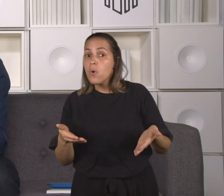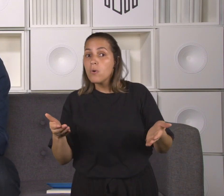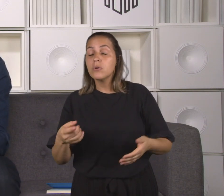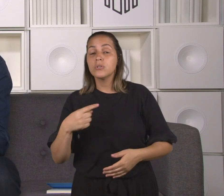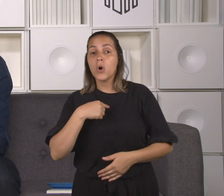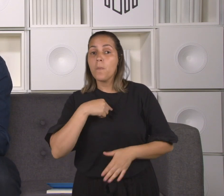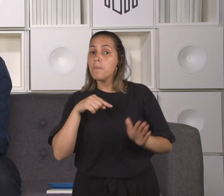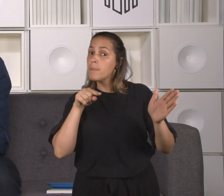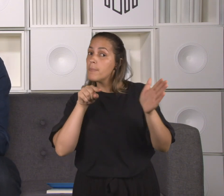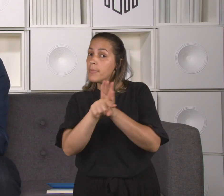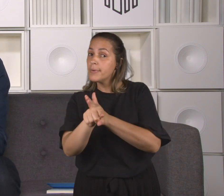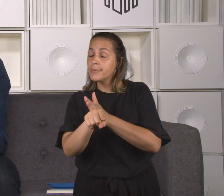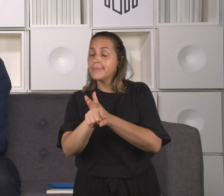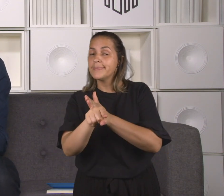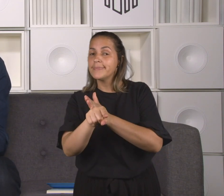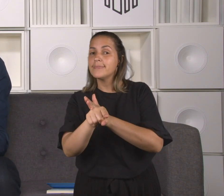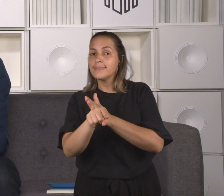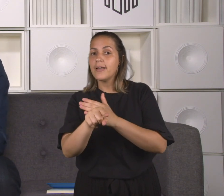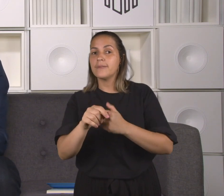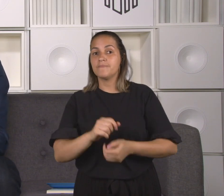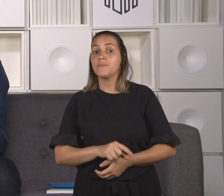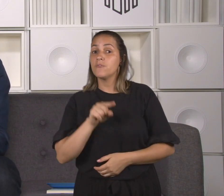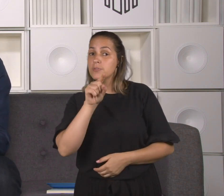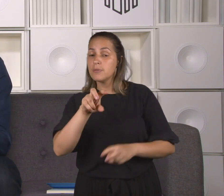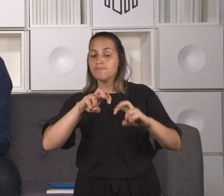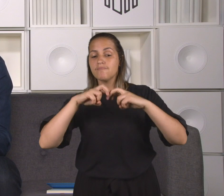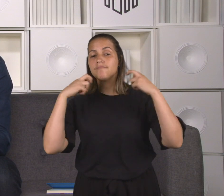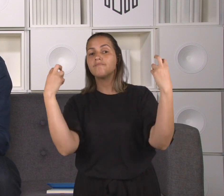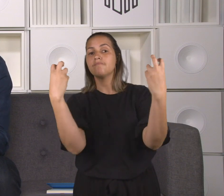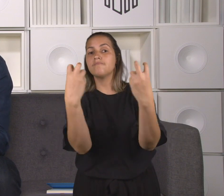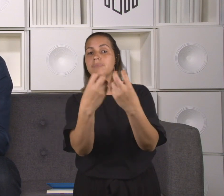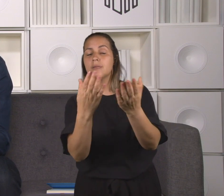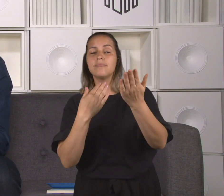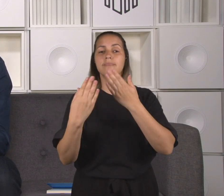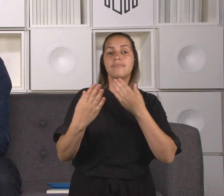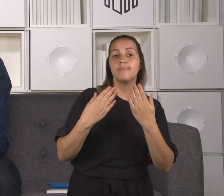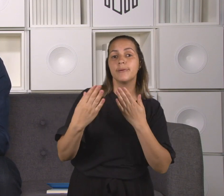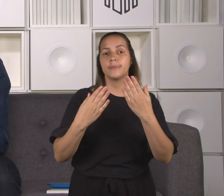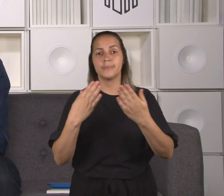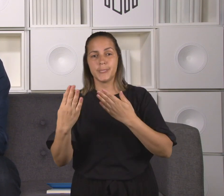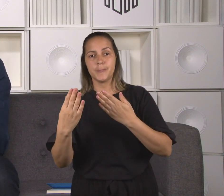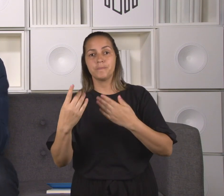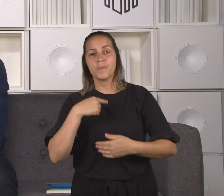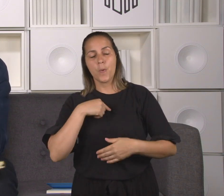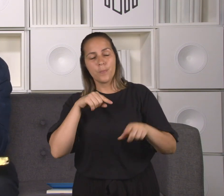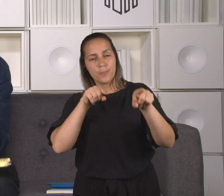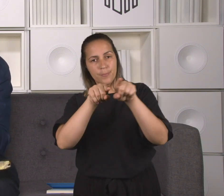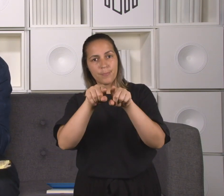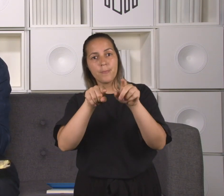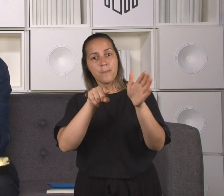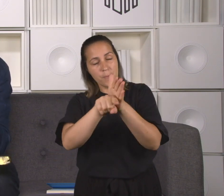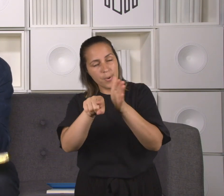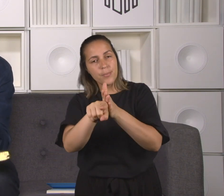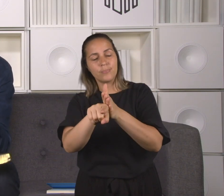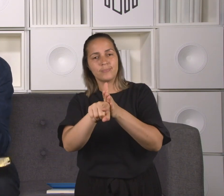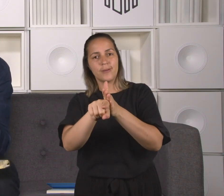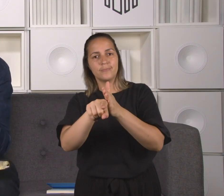provocadoras para a sua roda de conversa. Vamos lá, quero chegar um pouquinho fundo no seu